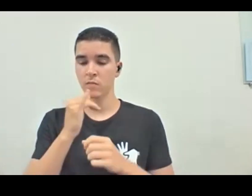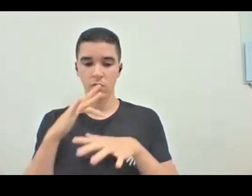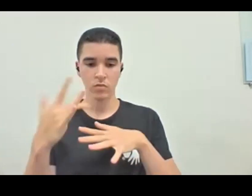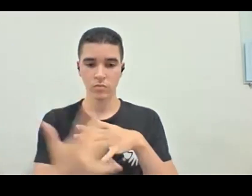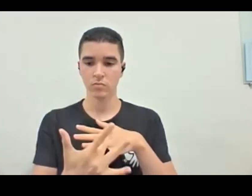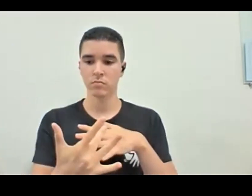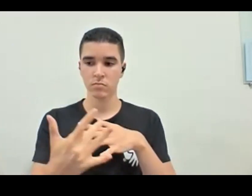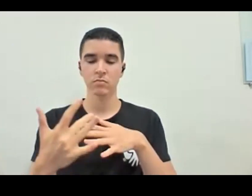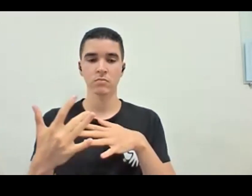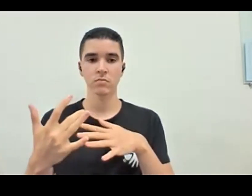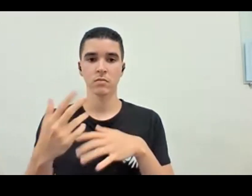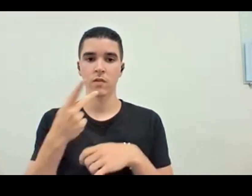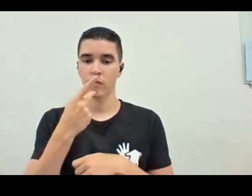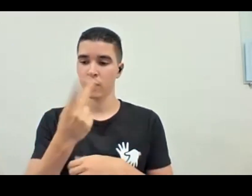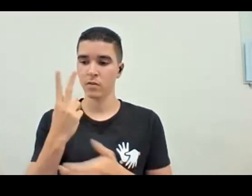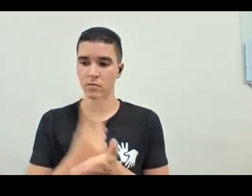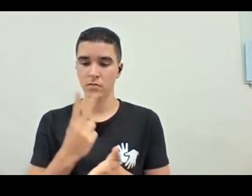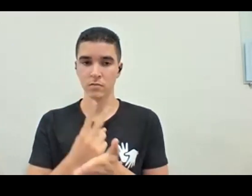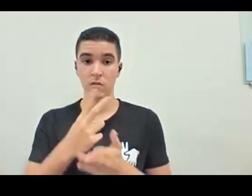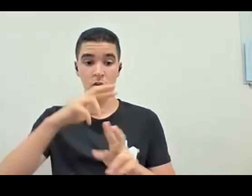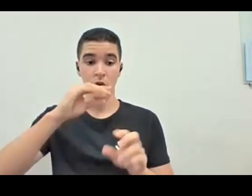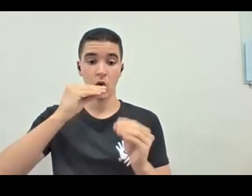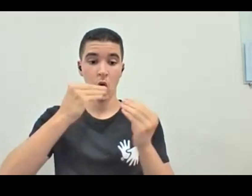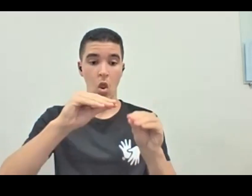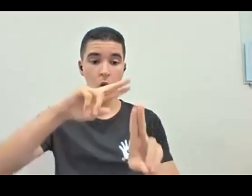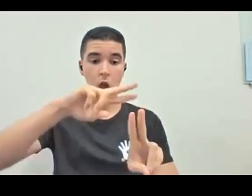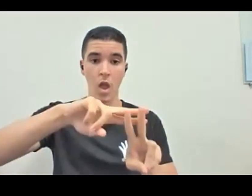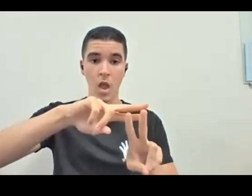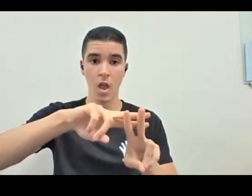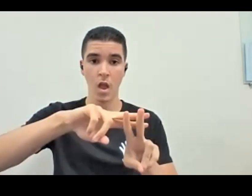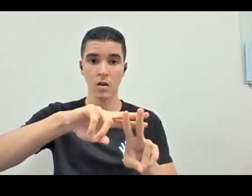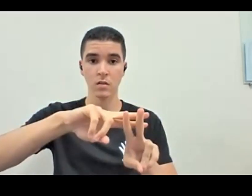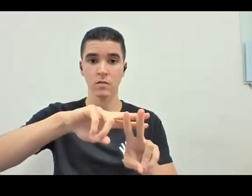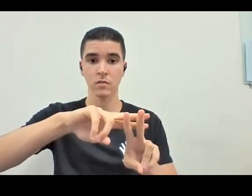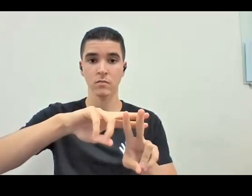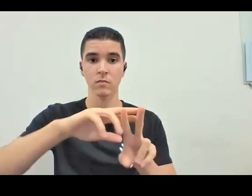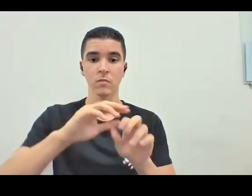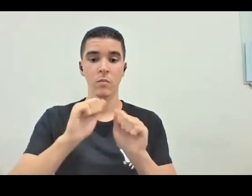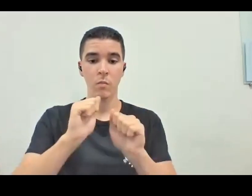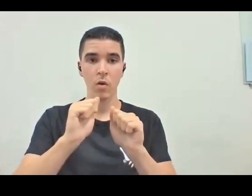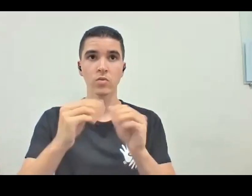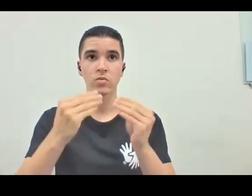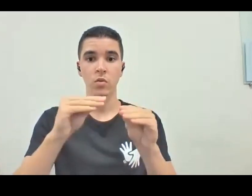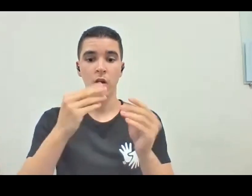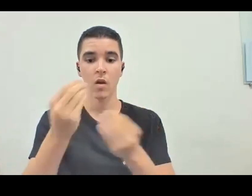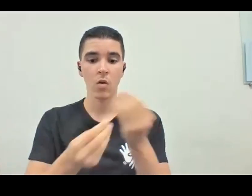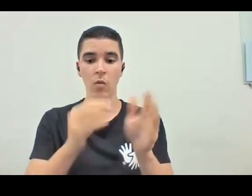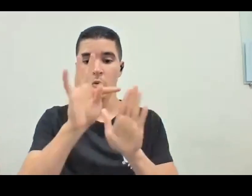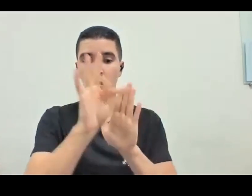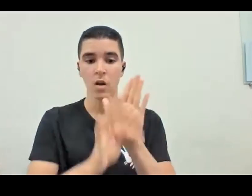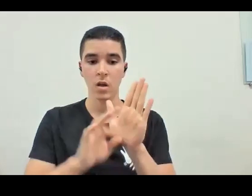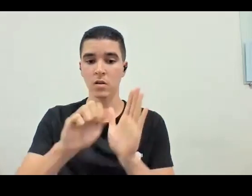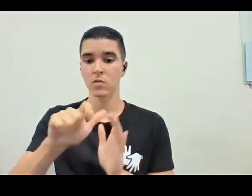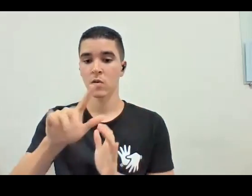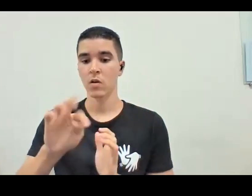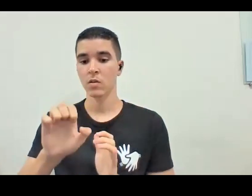eu falo, gente, deixa na hashtag a descrição. Pode pôr como texto alternativo também, mas deixa na hashtag, porque